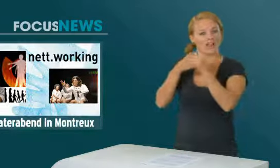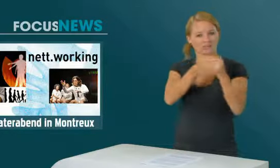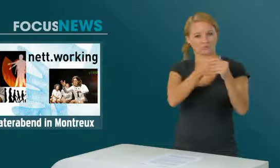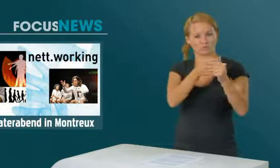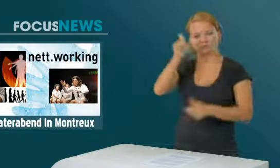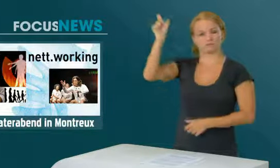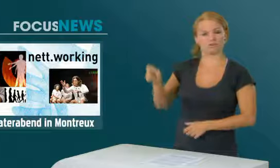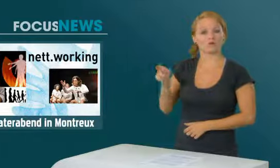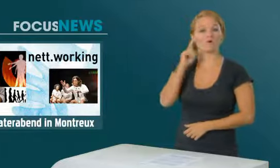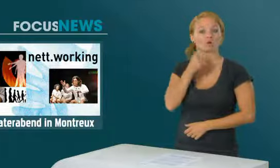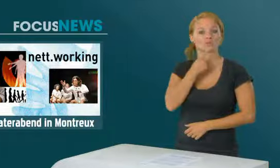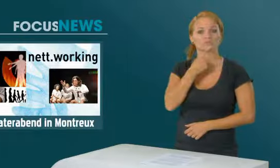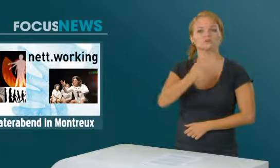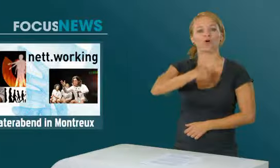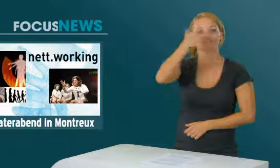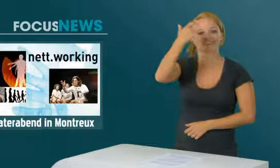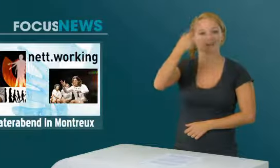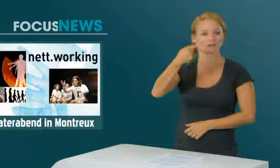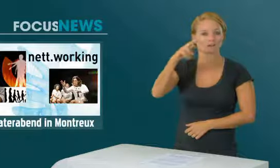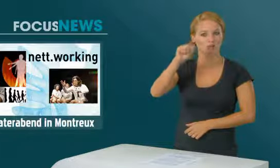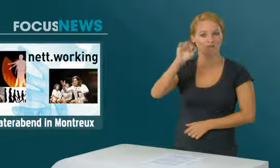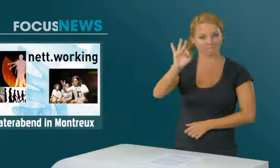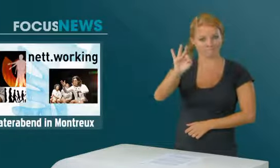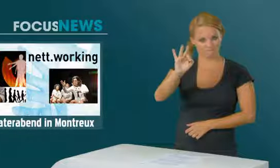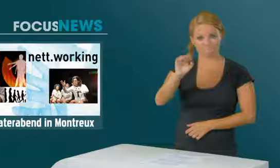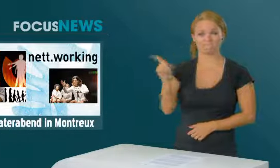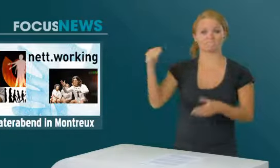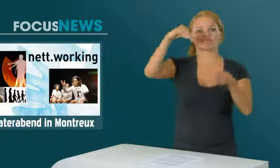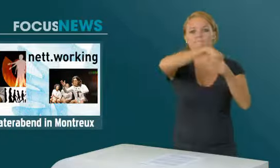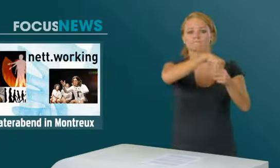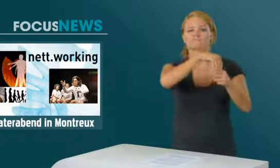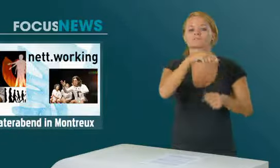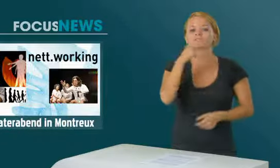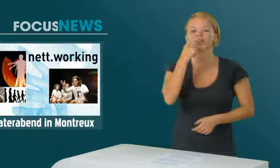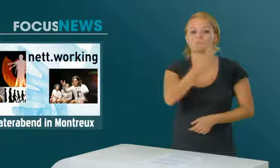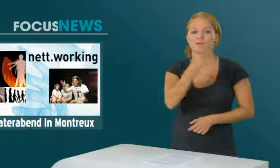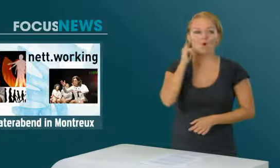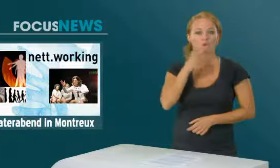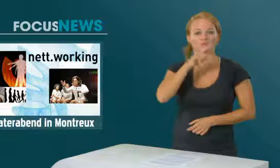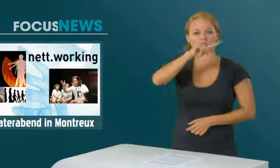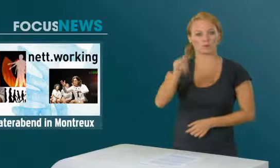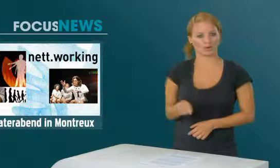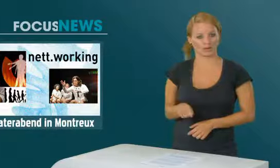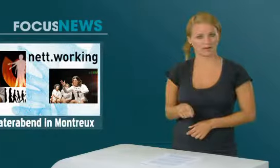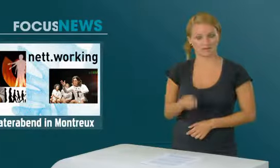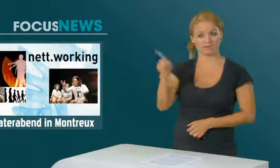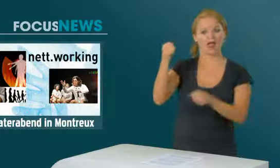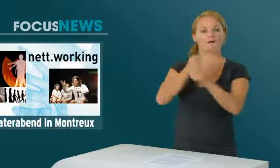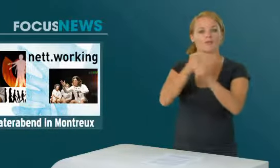liegt in der Obhut von Rudi Graf. Er ist gehörlos und bei sichtbar Gehörlose Zürich tätig. Produziert wird dieses Stück in